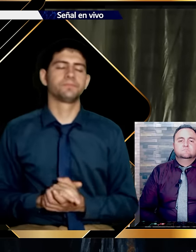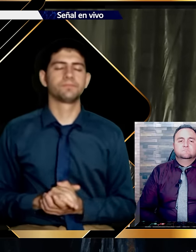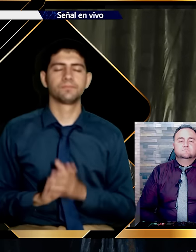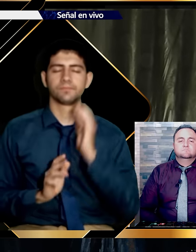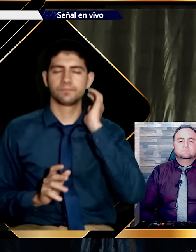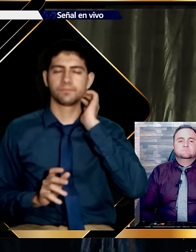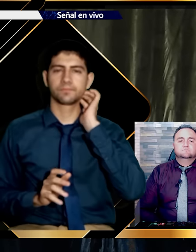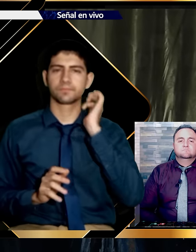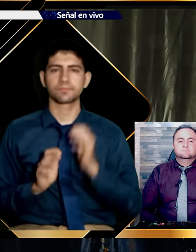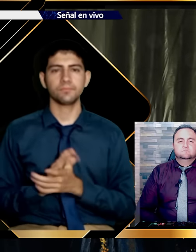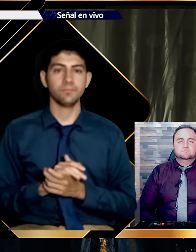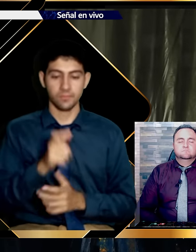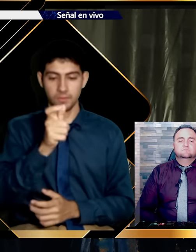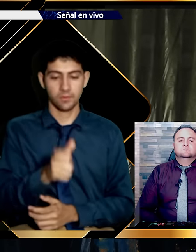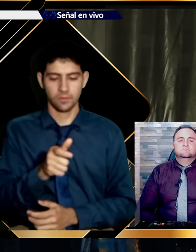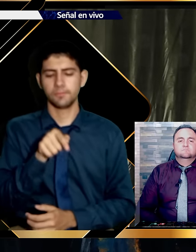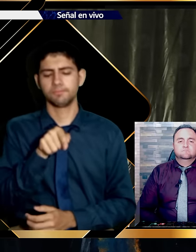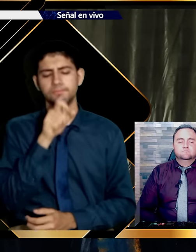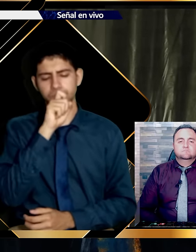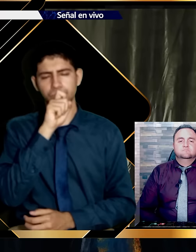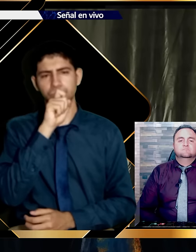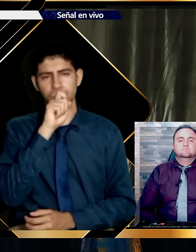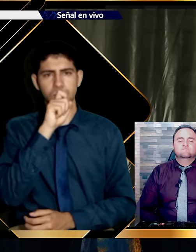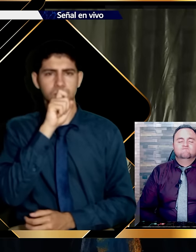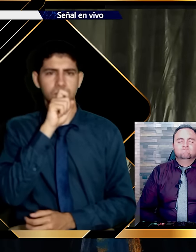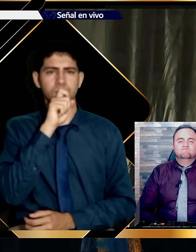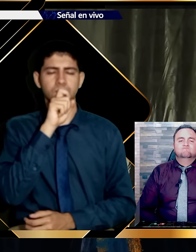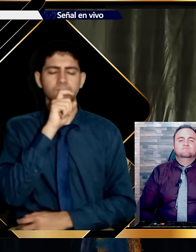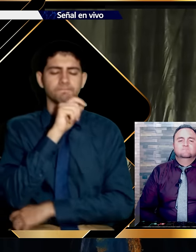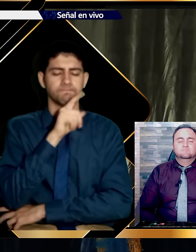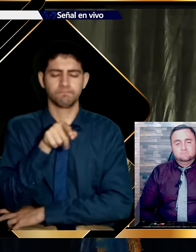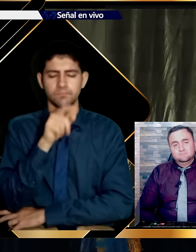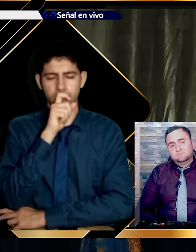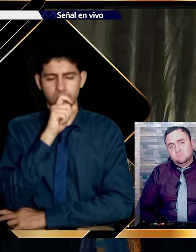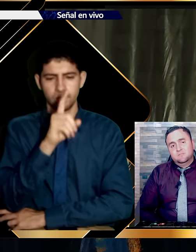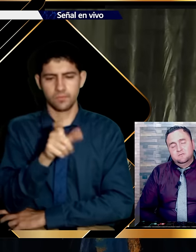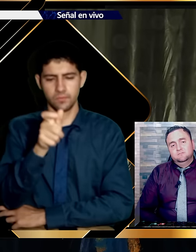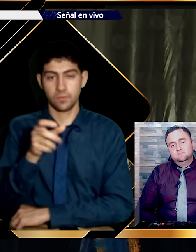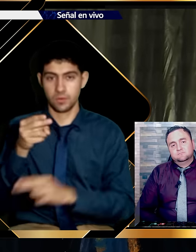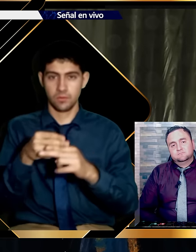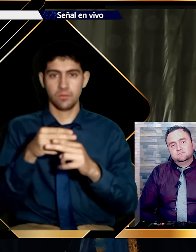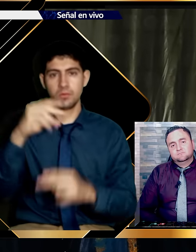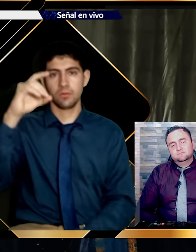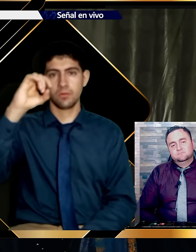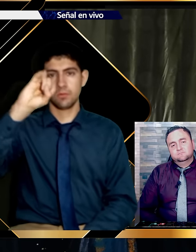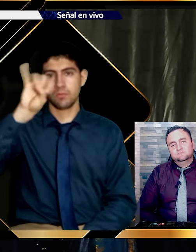historia humana. Judas es el personaje escogido. Para este momento de reflexión.